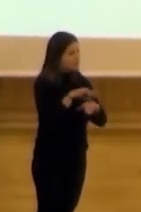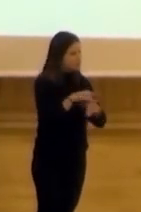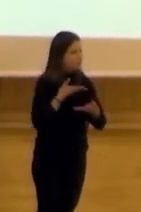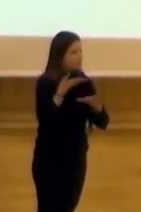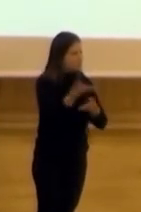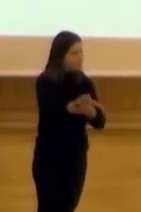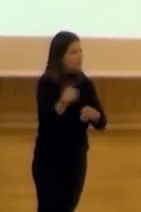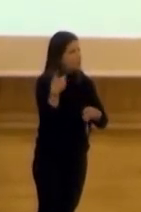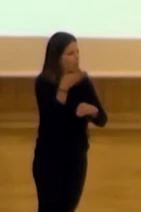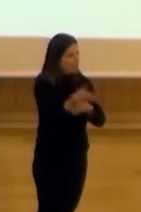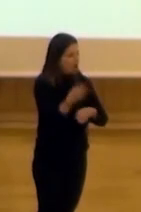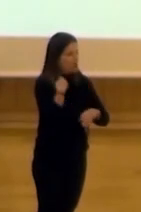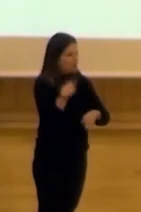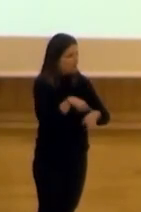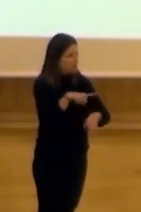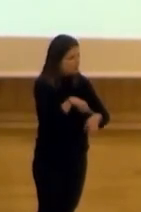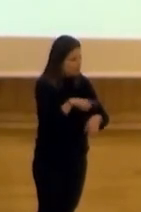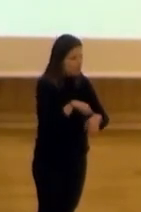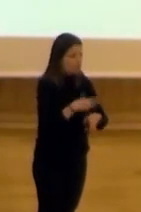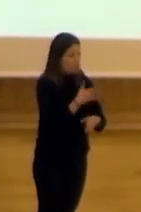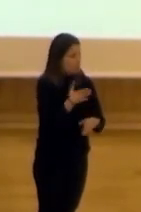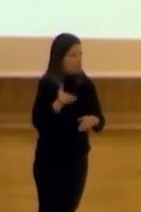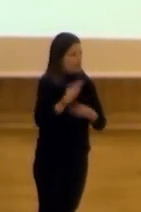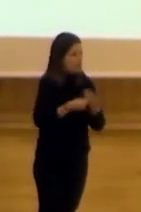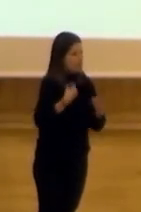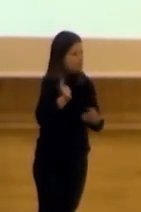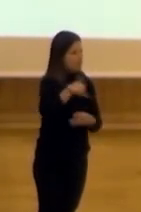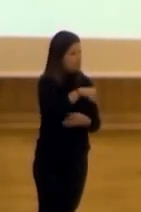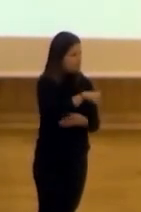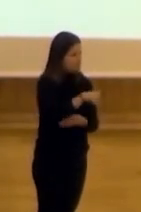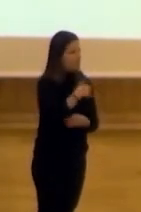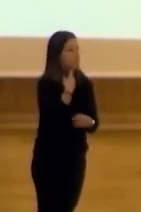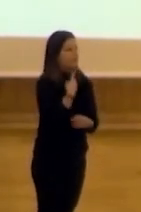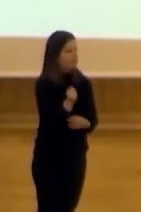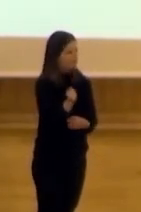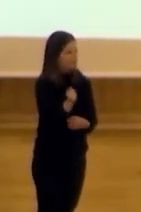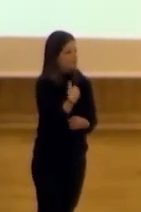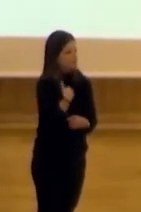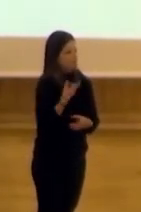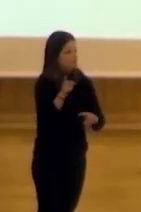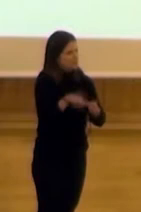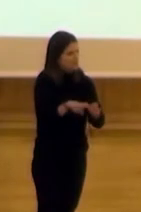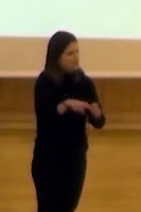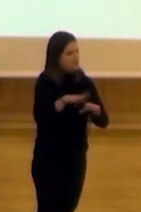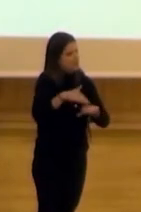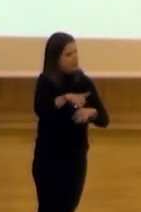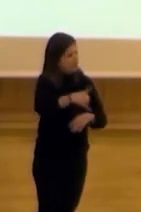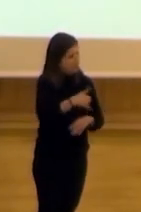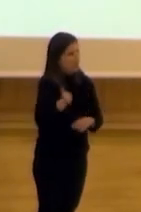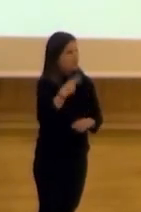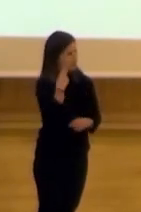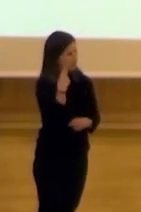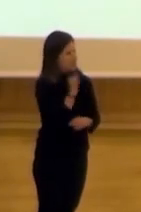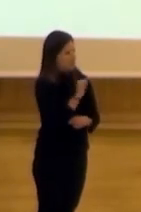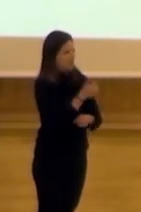vaya, pierda un montón de tiempo, participe, después van a hacer lo que quieren y van a decir que tuvieron mi participación. Este es el miedo que tiene